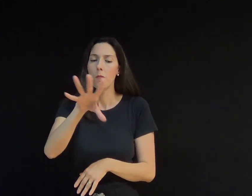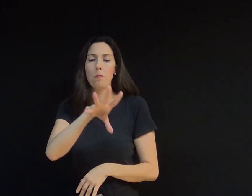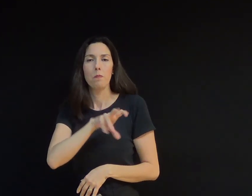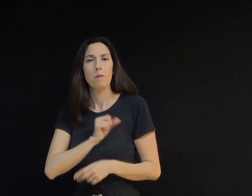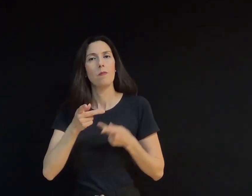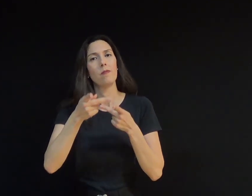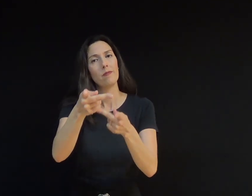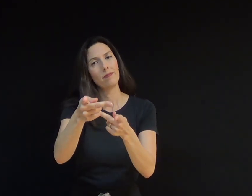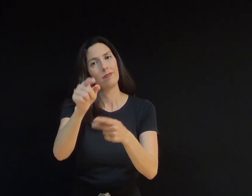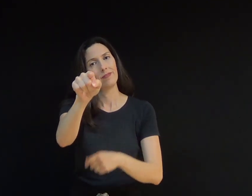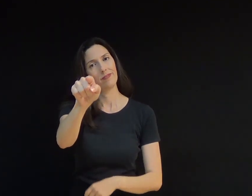Obrigado.